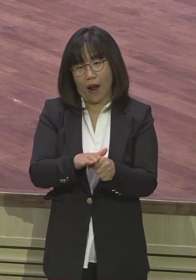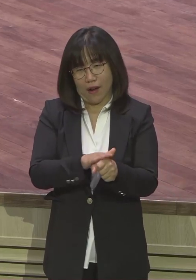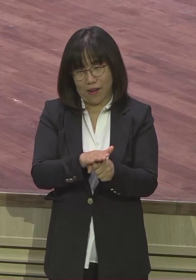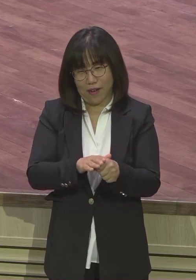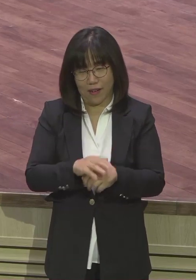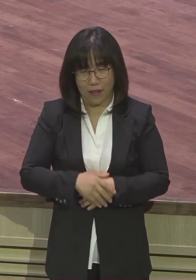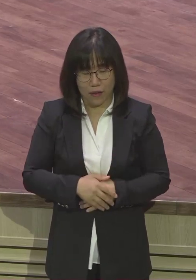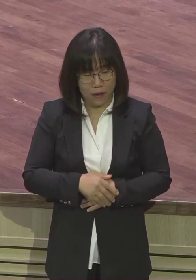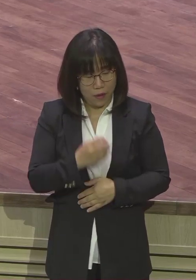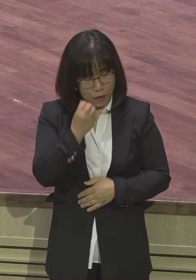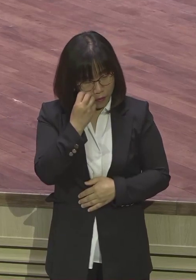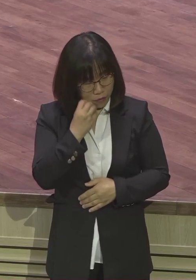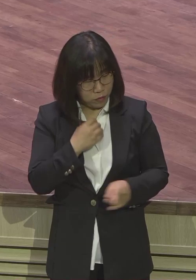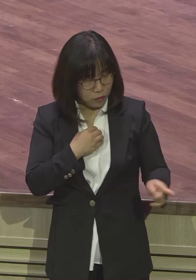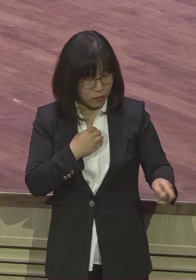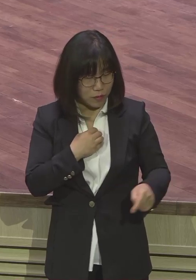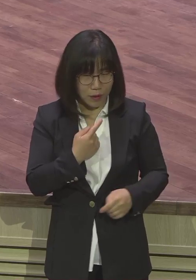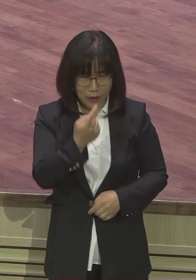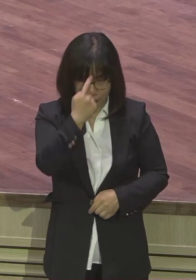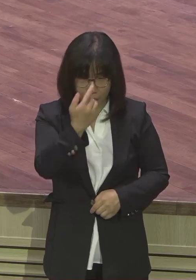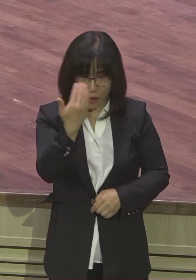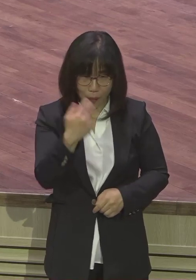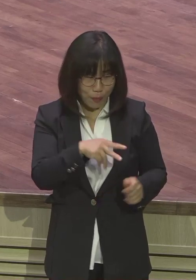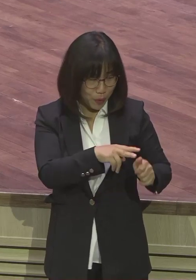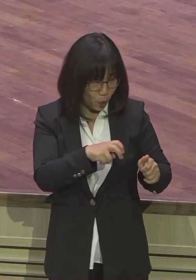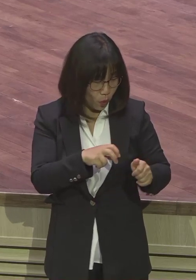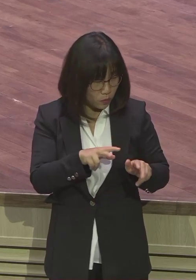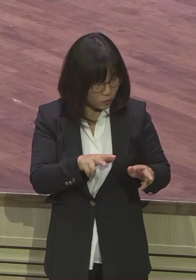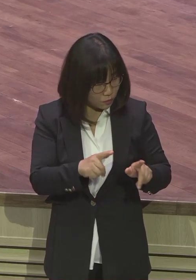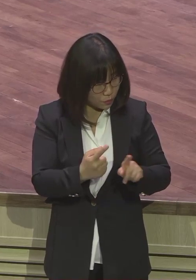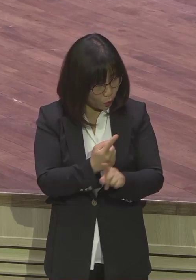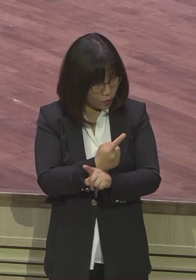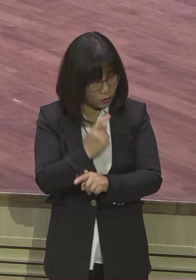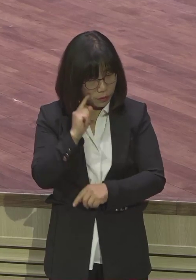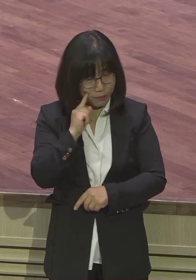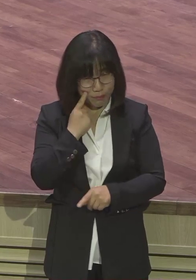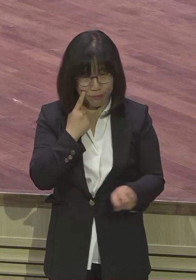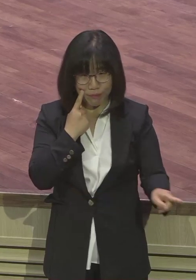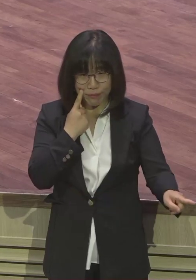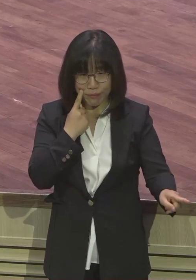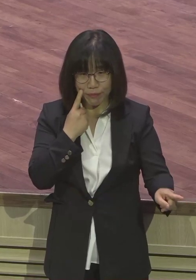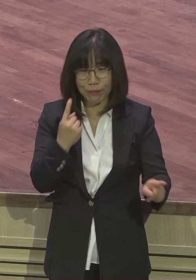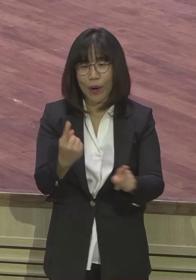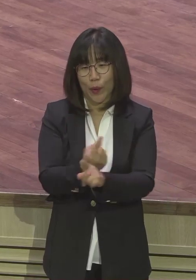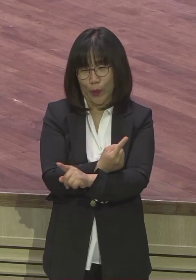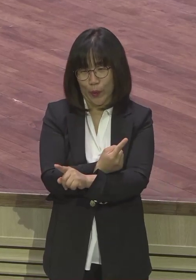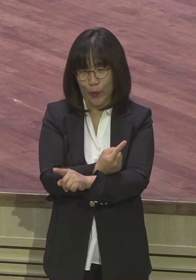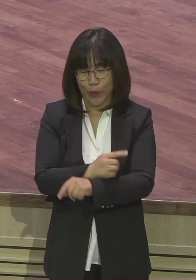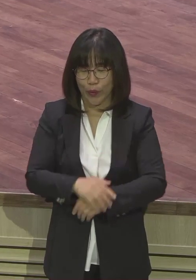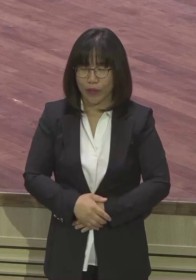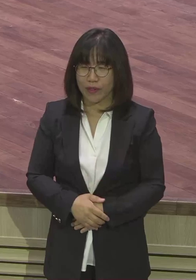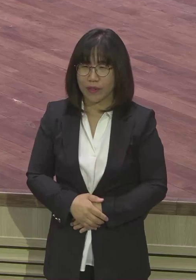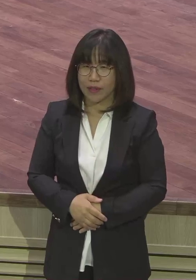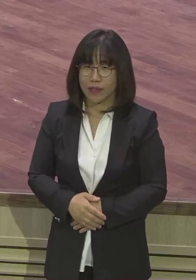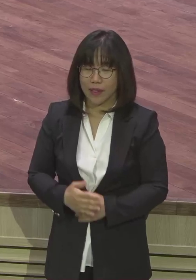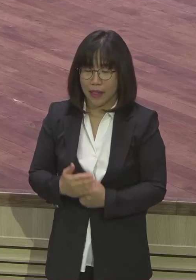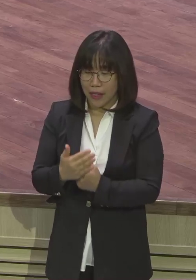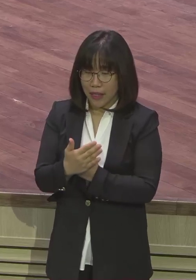이상하게 좋아 보여요. 이게 변화예요. 아멘. 그런데 이제 은혜를 못 받은 사람은요. 미운 거예요. 계속 미운 거예요.